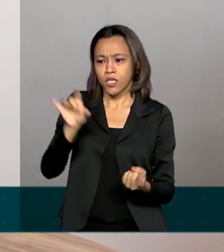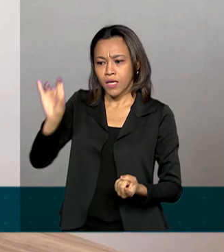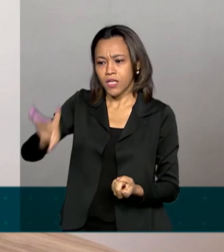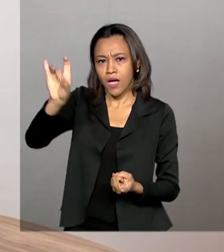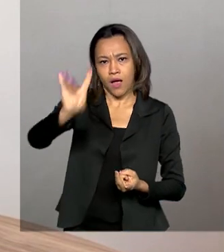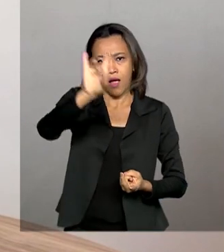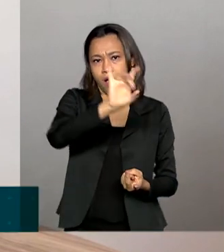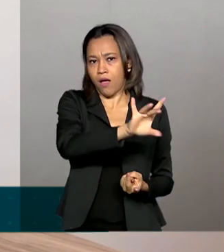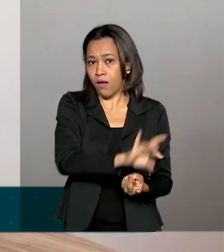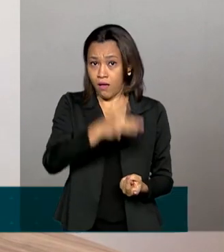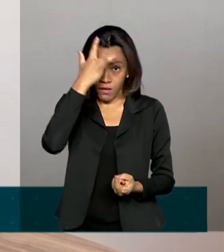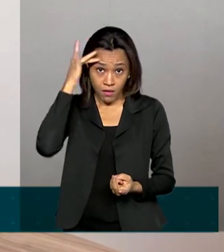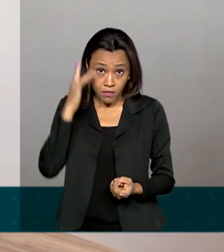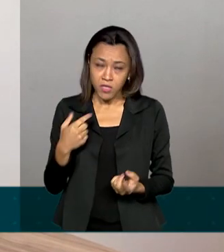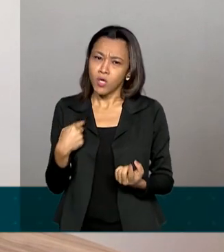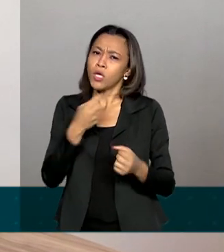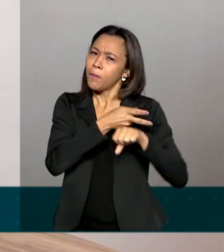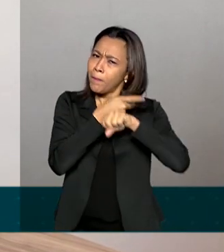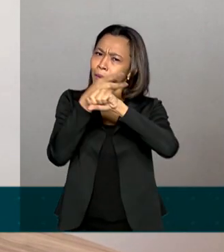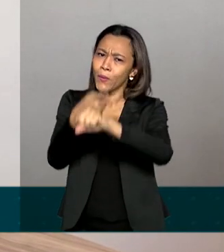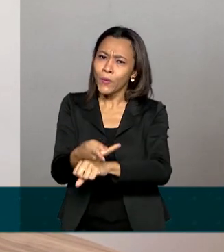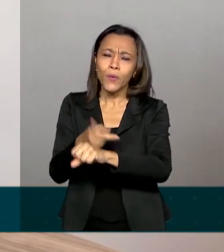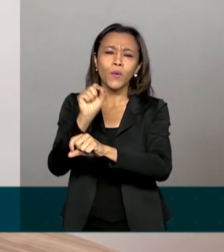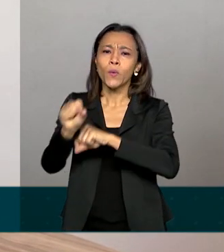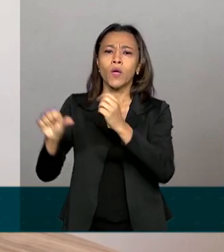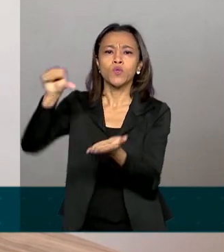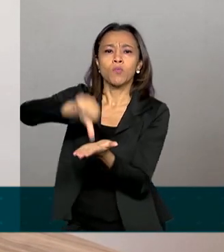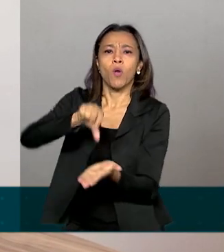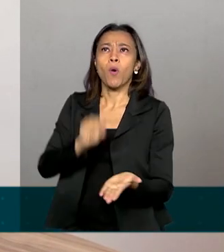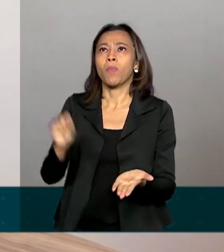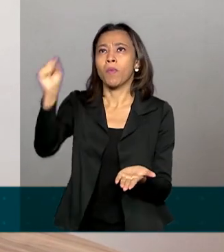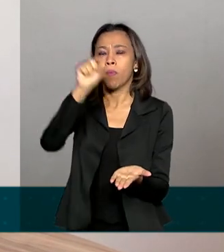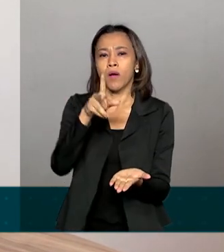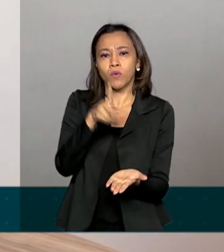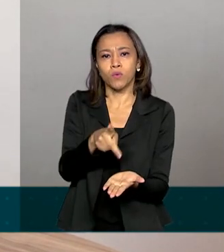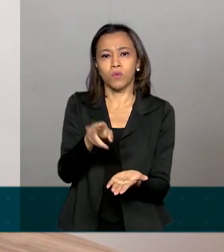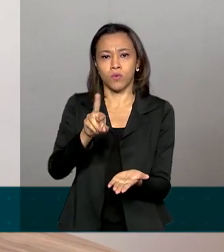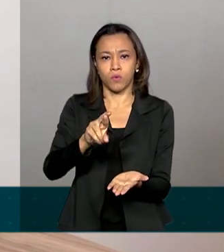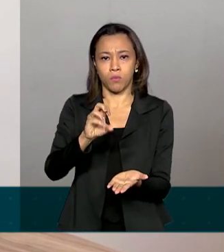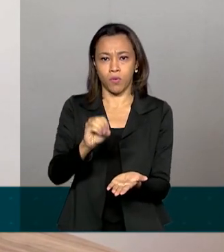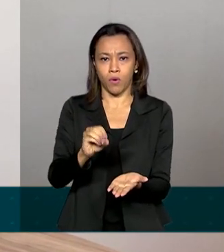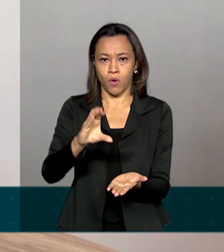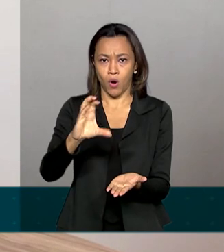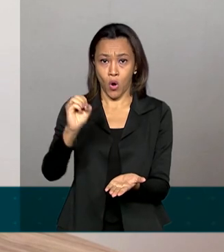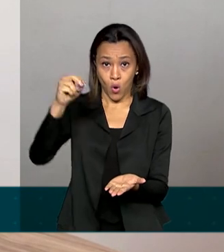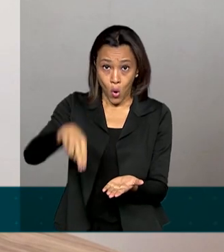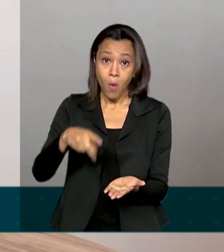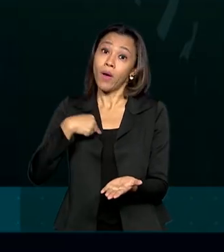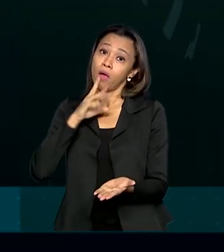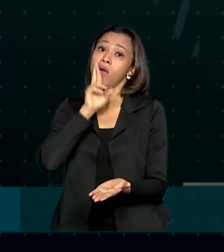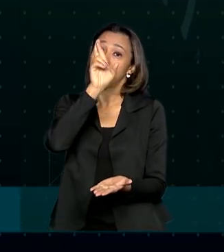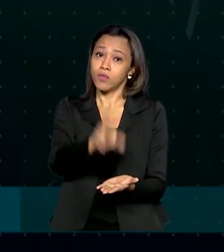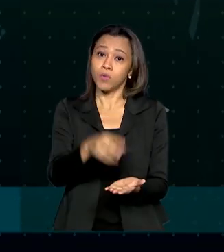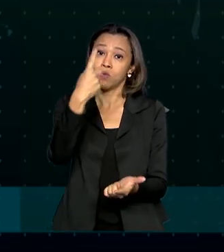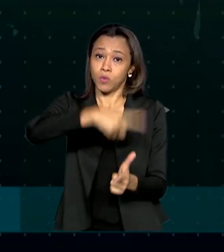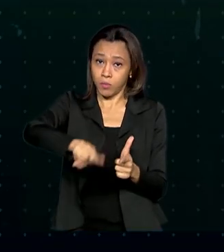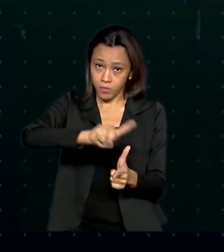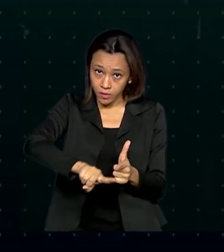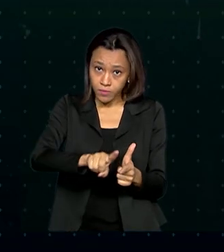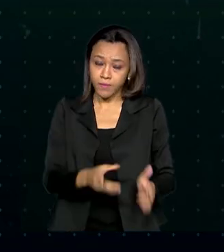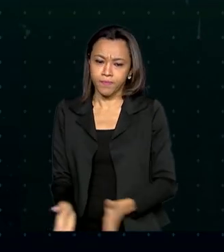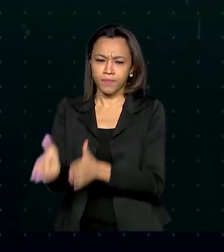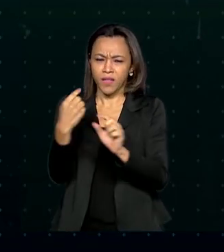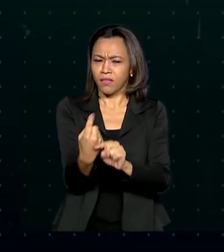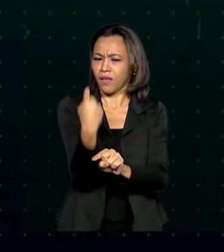dos consumidores que procuram os PROCONs para poder ter a sua demanda resolvida. Desde a sua